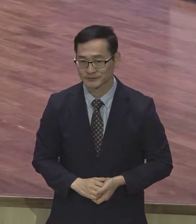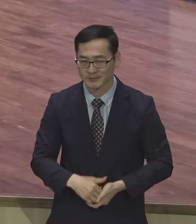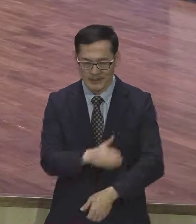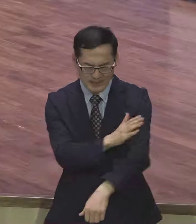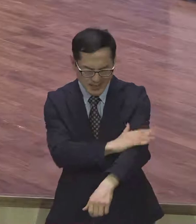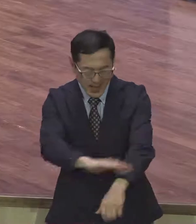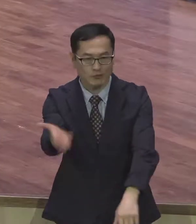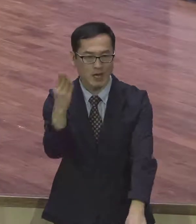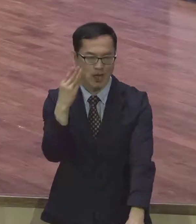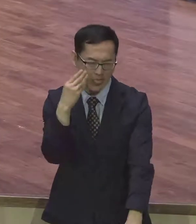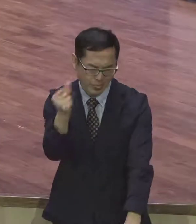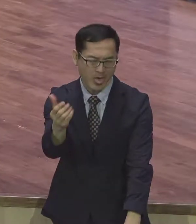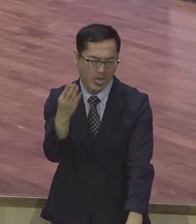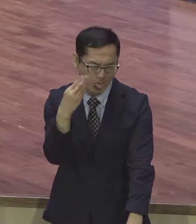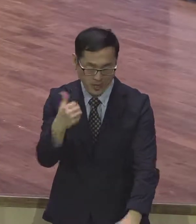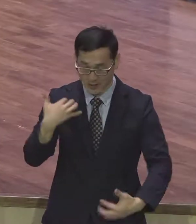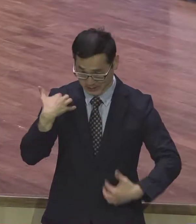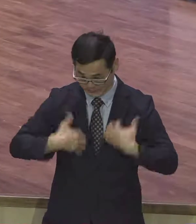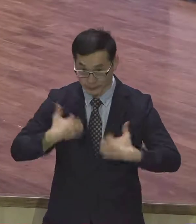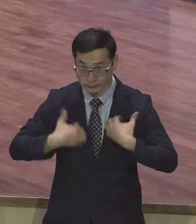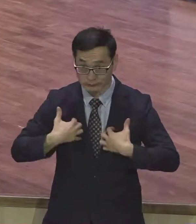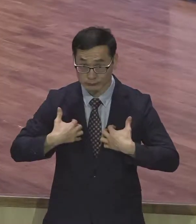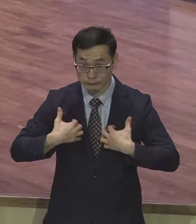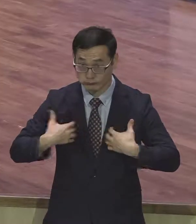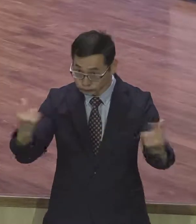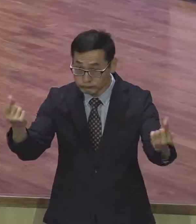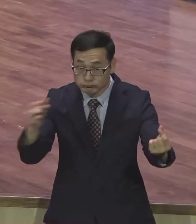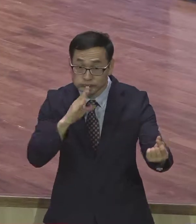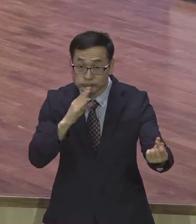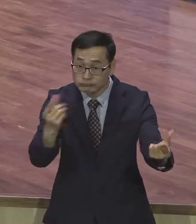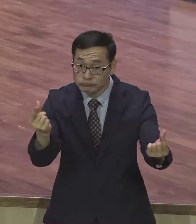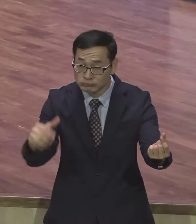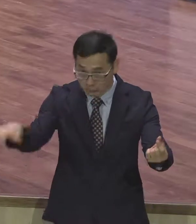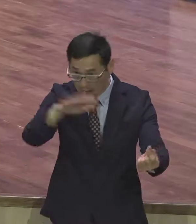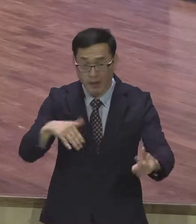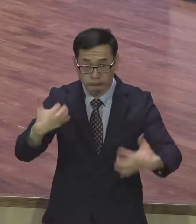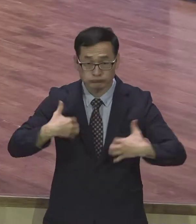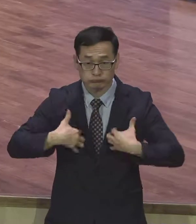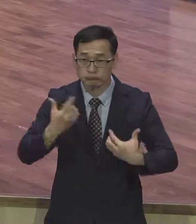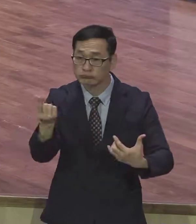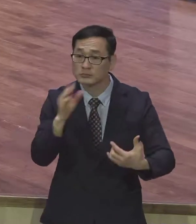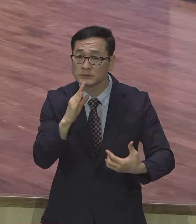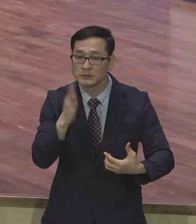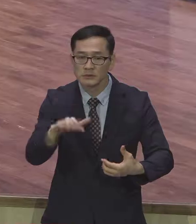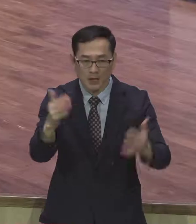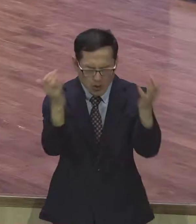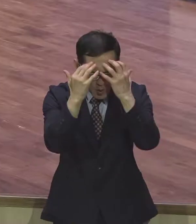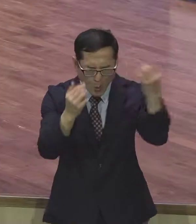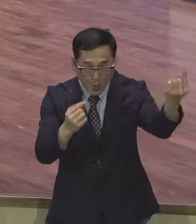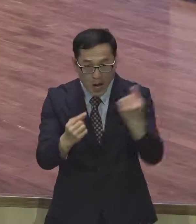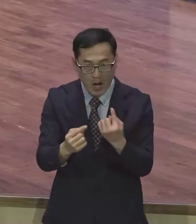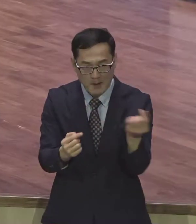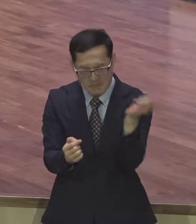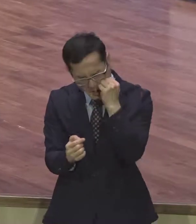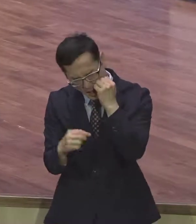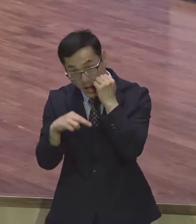것마다 형통 다 만사가 잘 돼서가 기쁨이 아니고 환란 중에도 즐거워한다